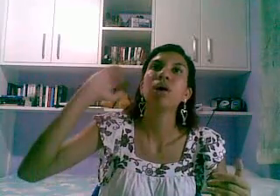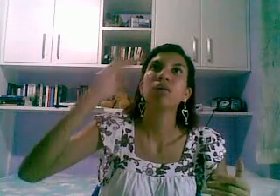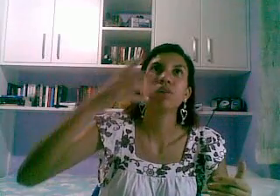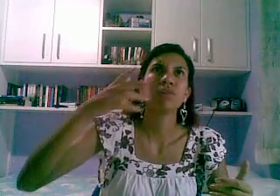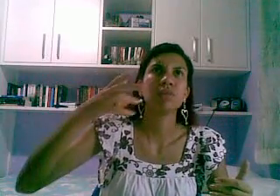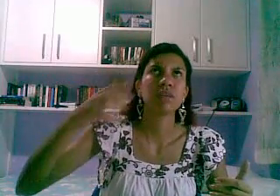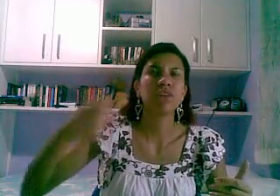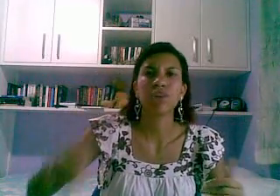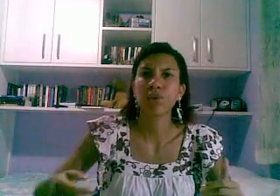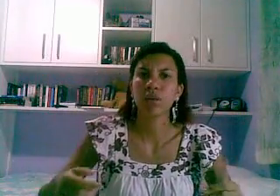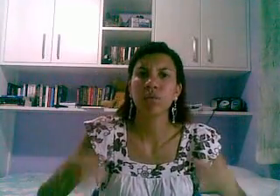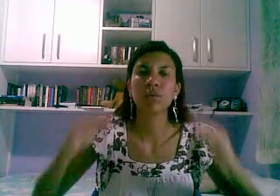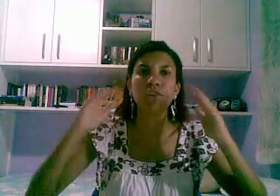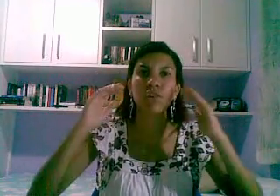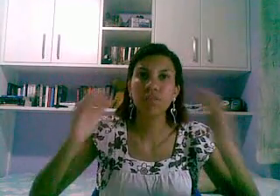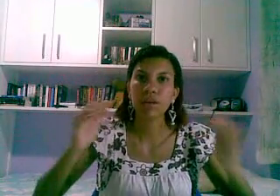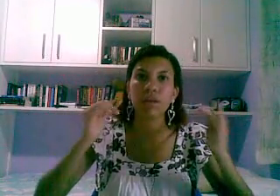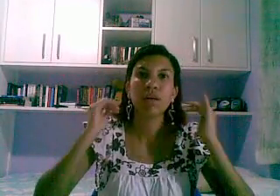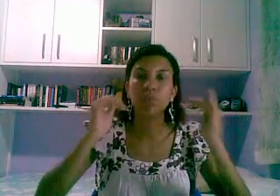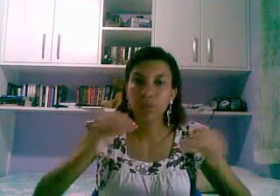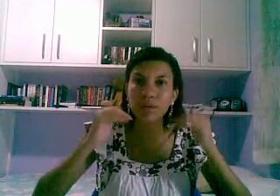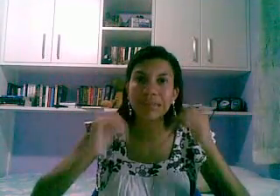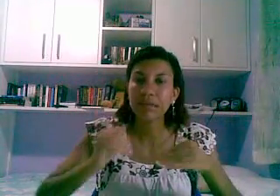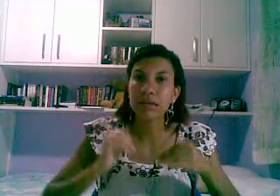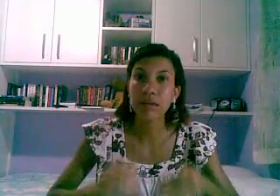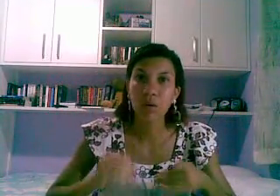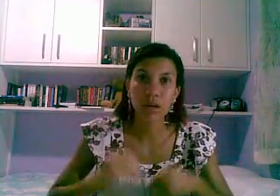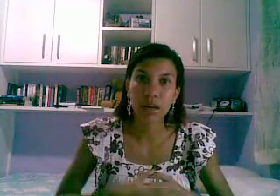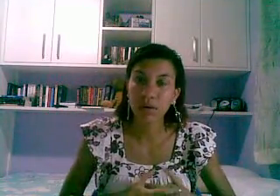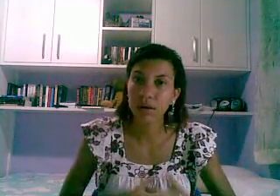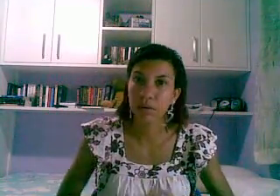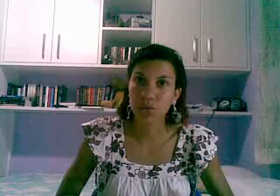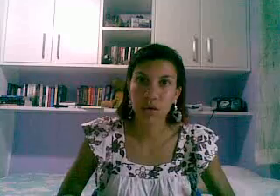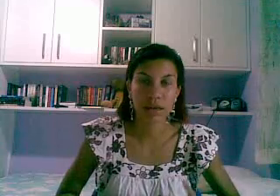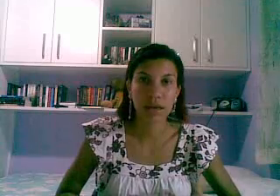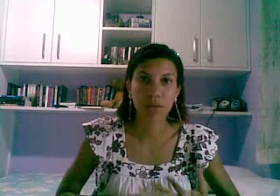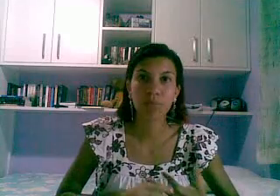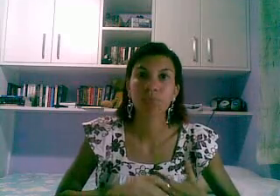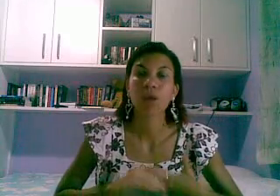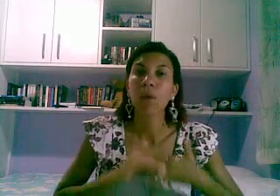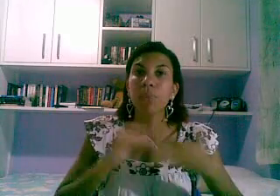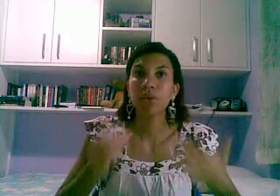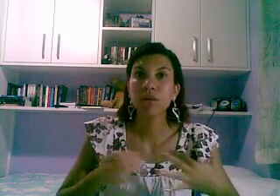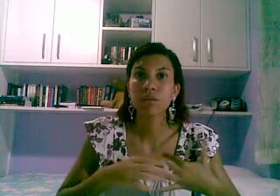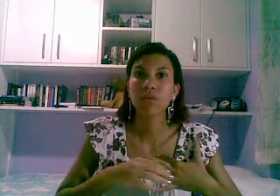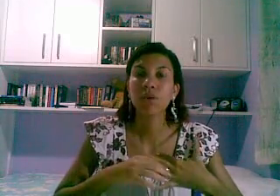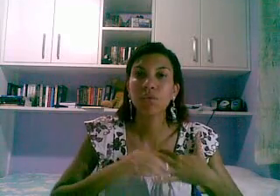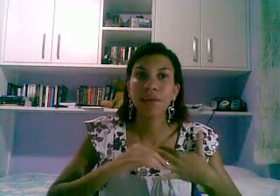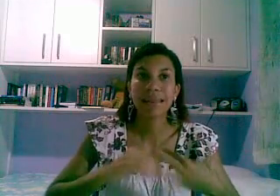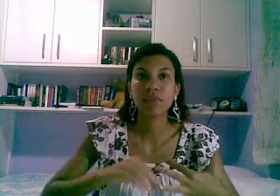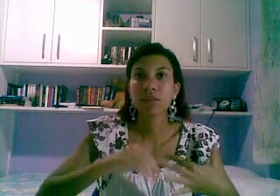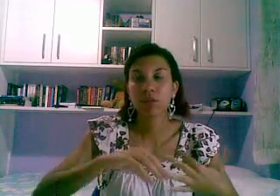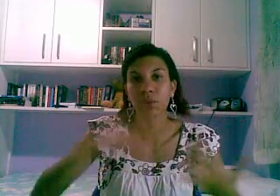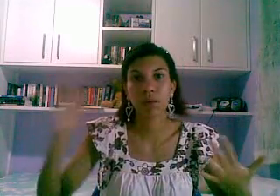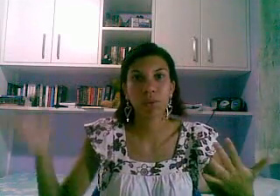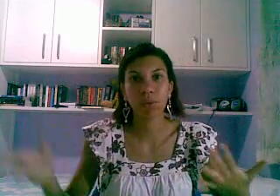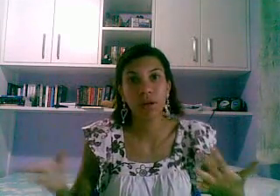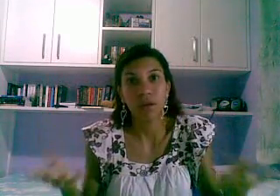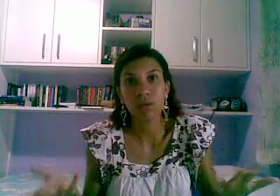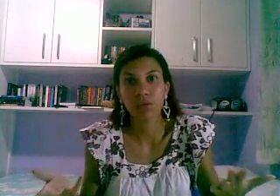o kit 2 é da editora Underworld enfim eu vou seguir essa ordem na hora do sorteio por isso que eu falei que vocês podem concorrer em